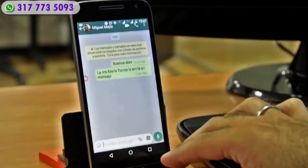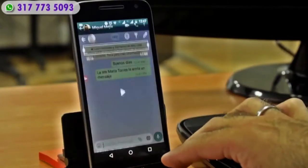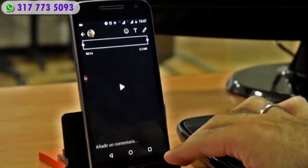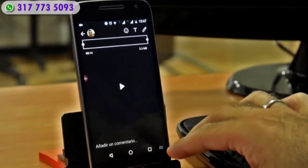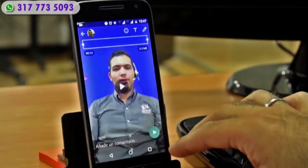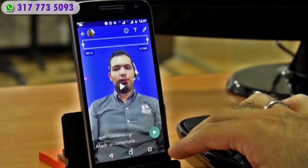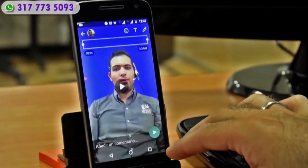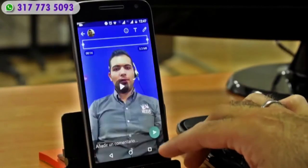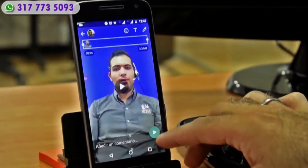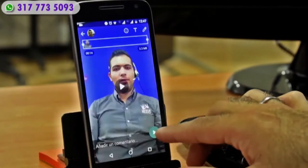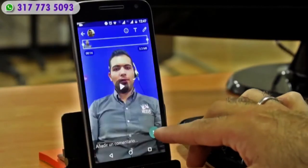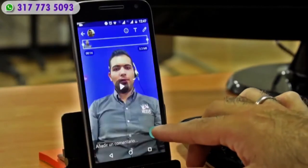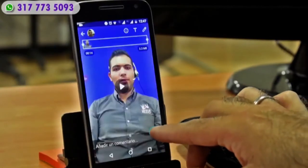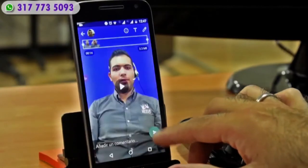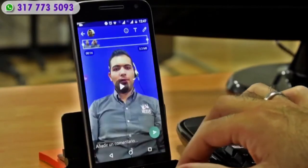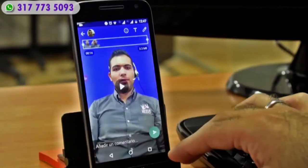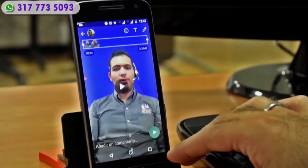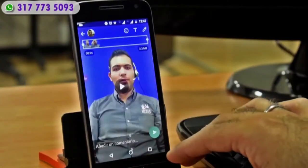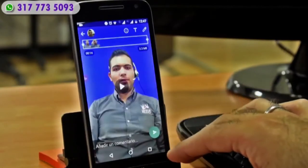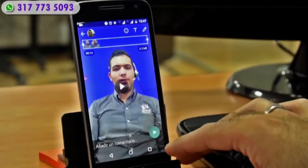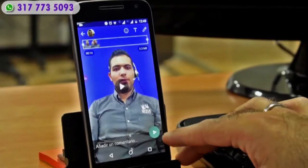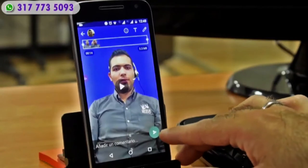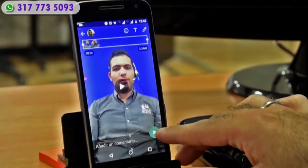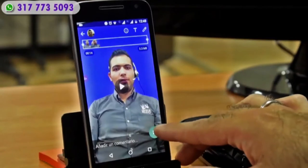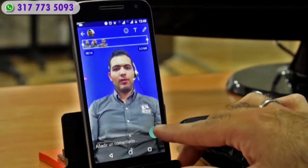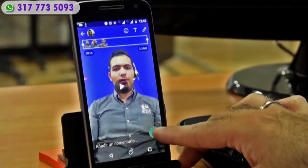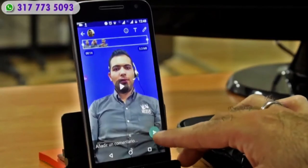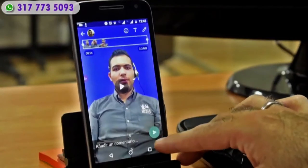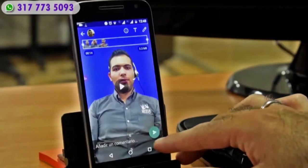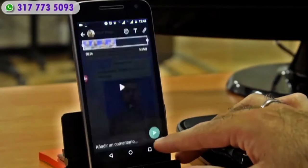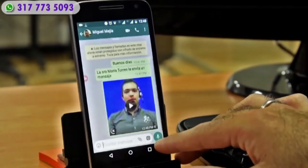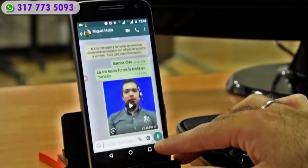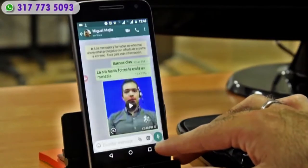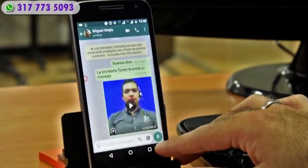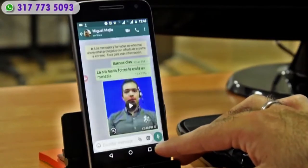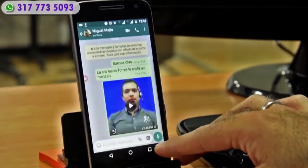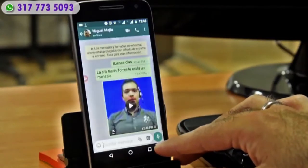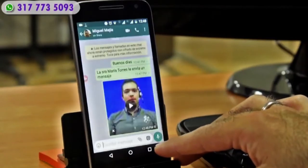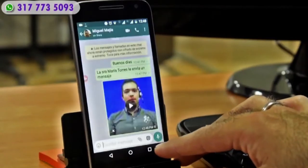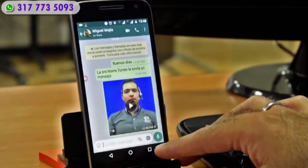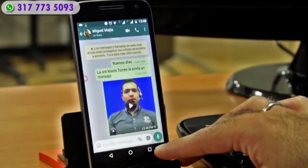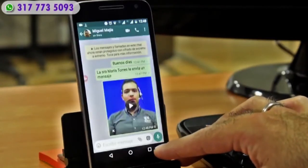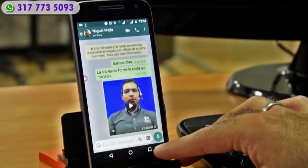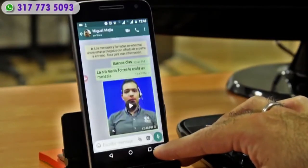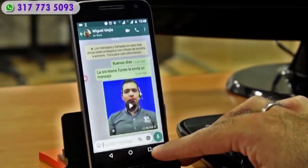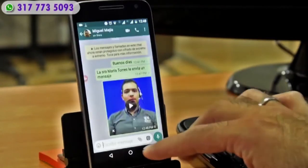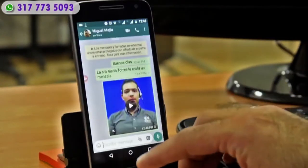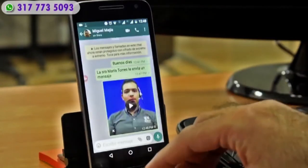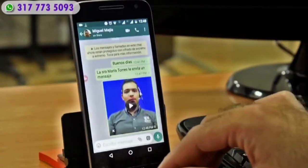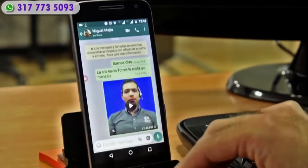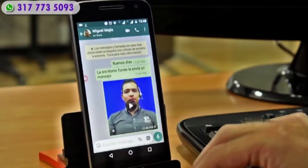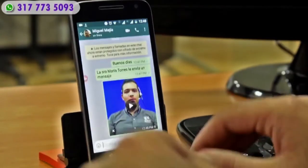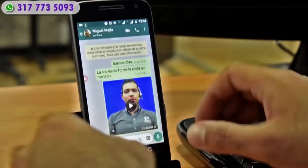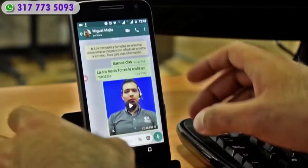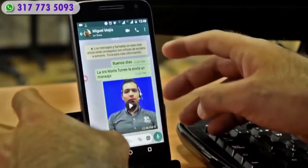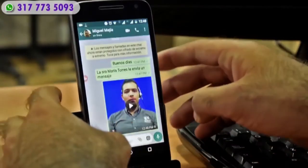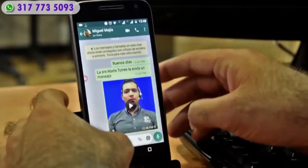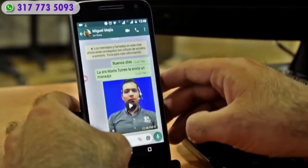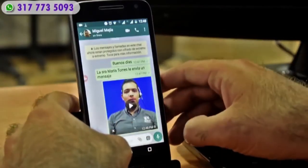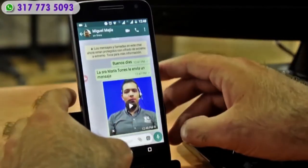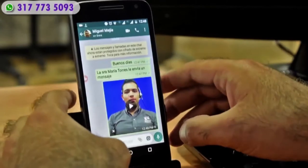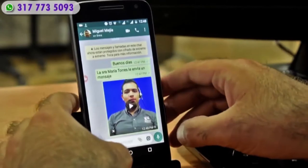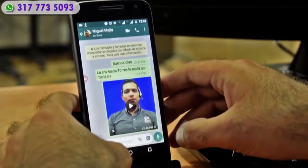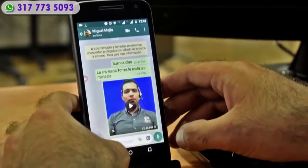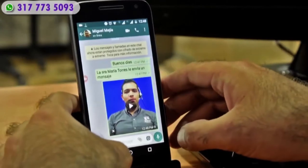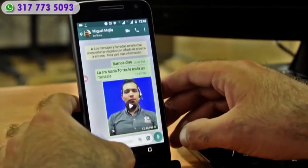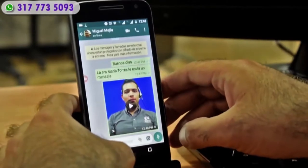intérprete, el intérprete sencillamente recibe este video, llama a la mamá, le dice, mamá mire necesitamos que le diga esto, su hijo acaba de